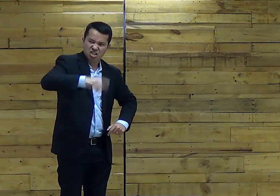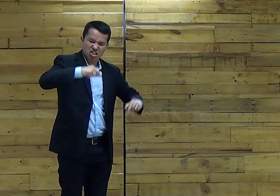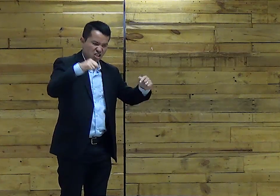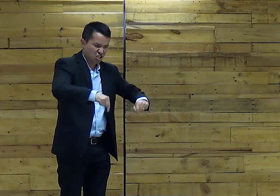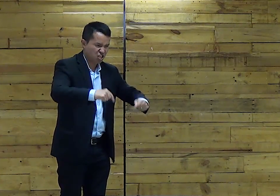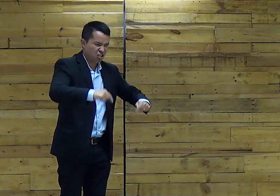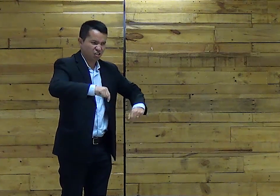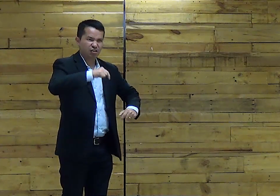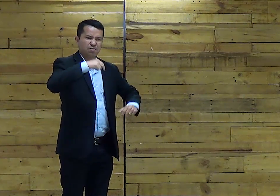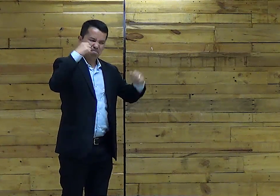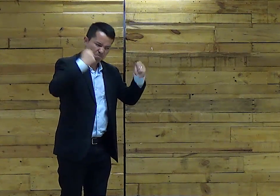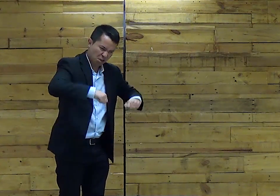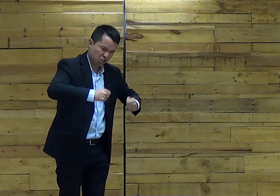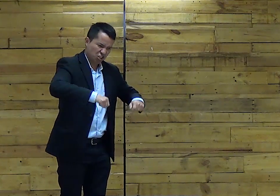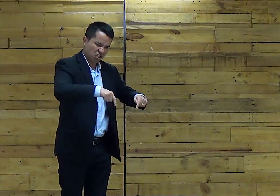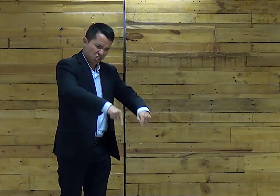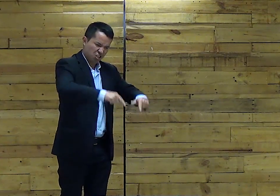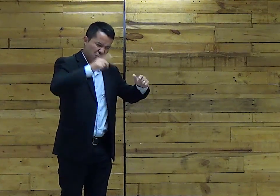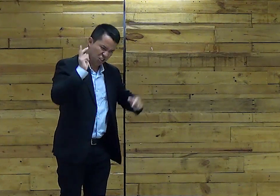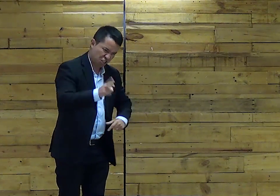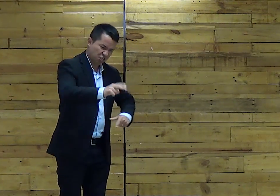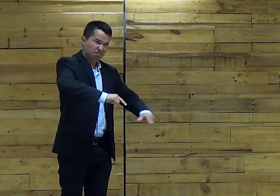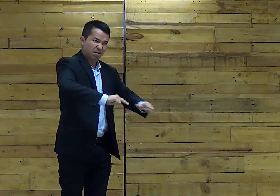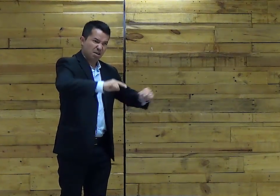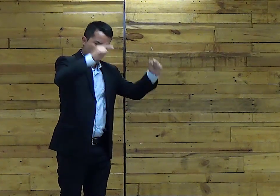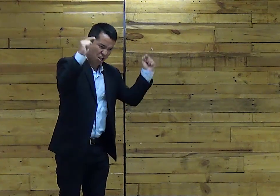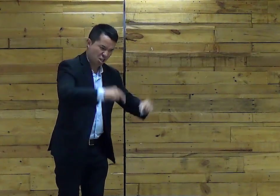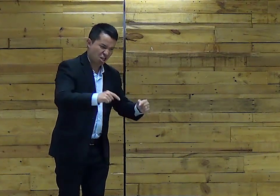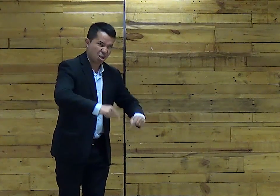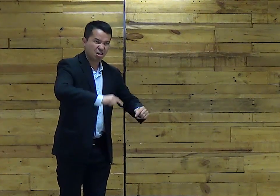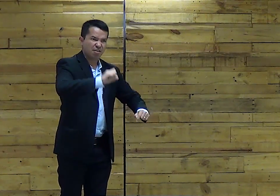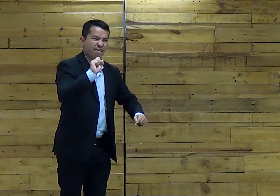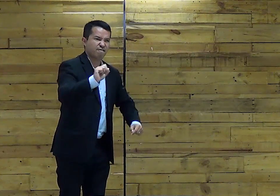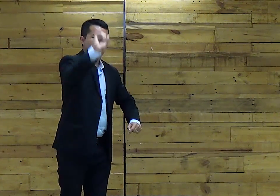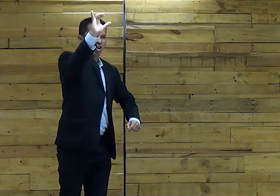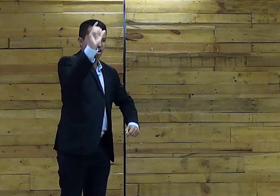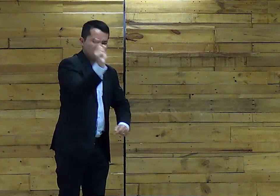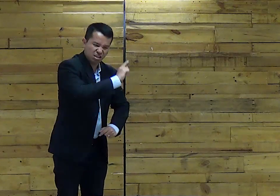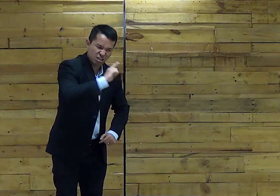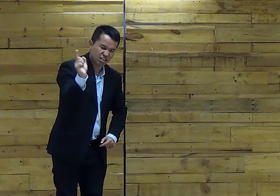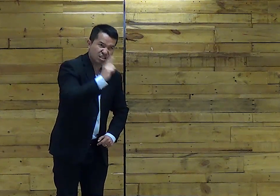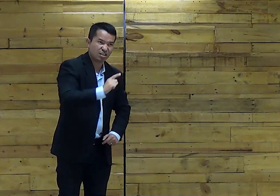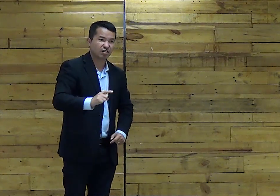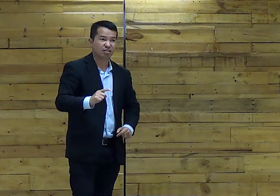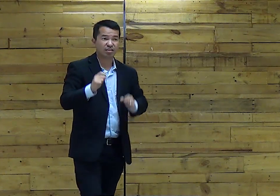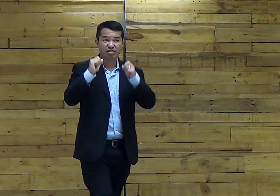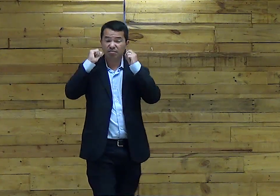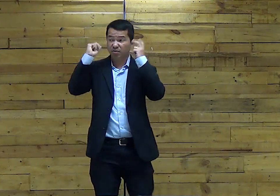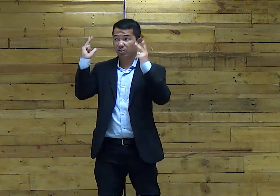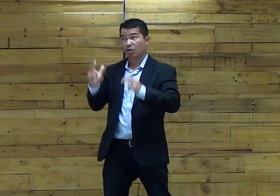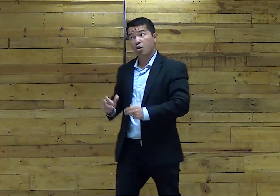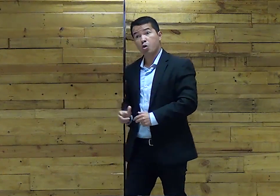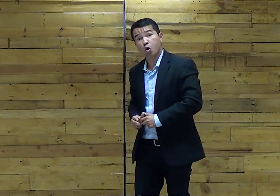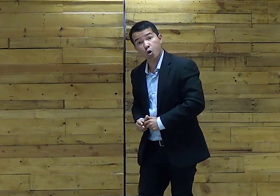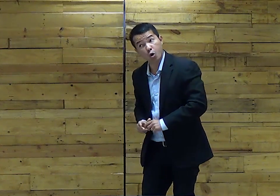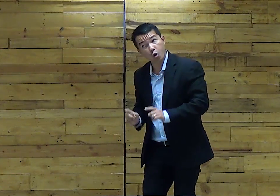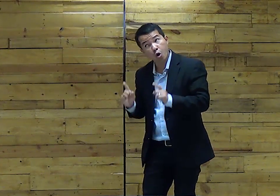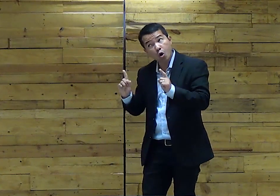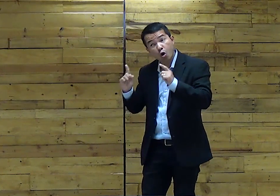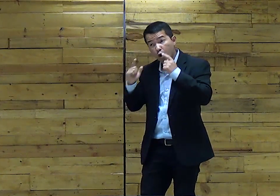mim Esse povo Serve aqui Ele precisa Continuar Trabalhando aqui Não sairá daqui E